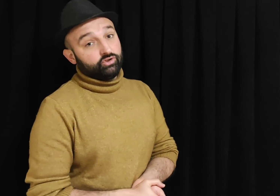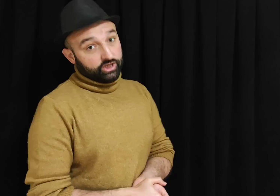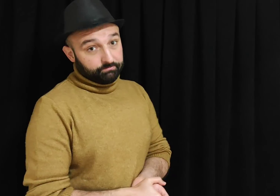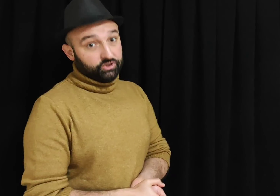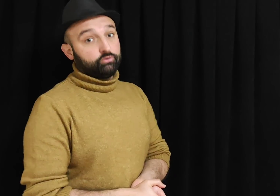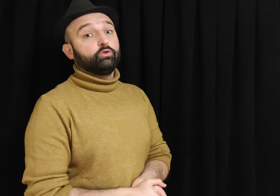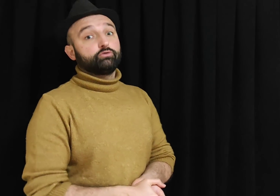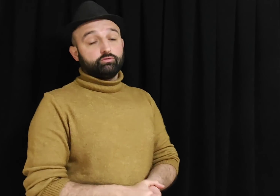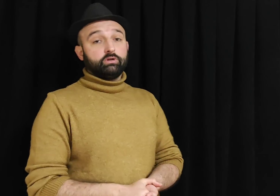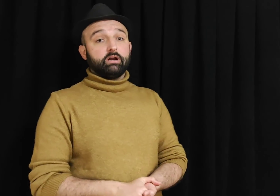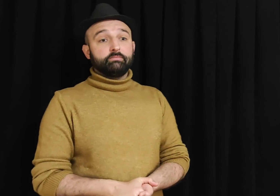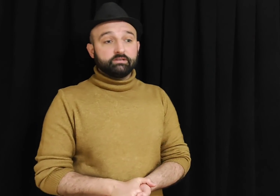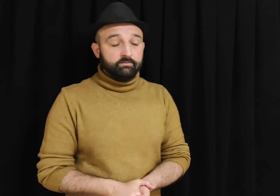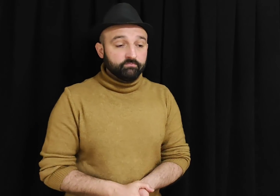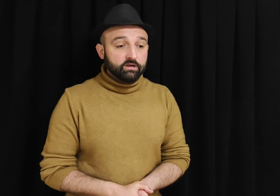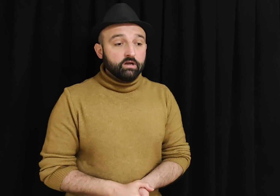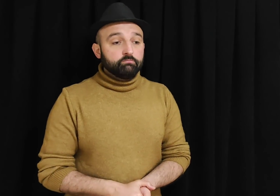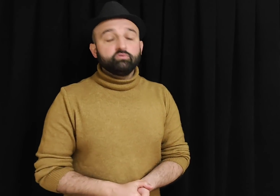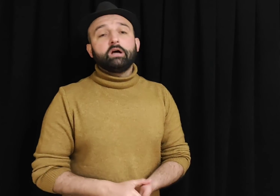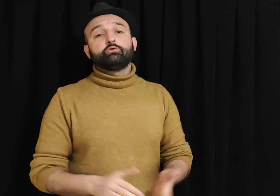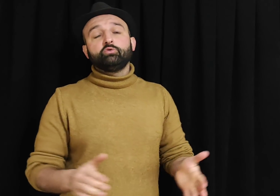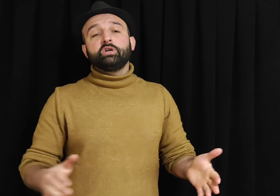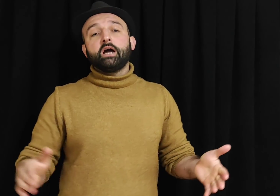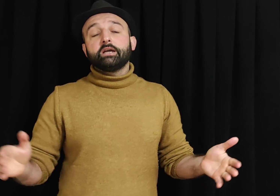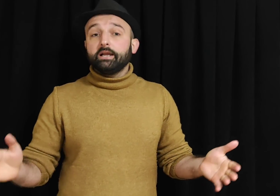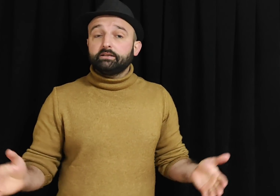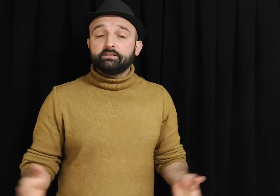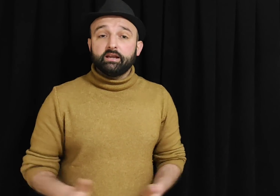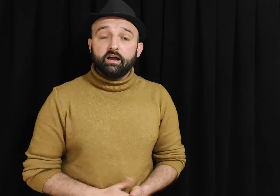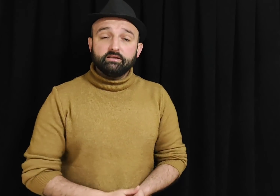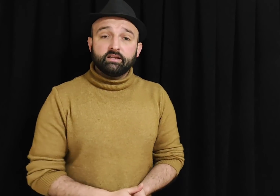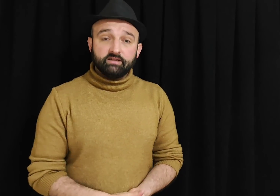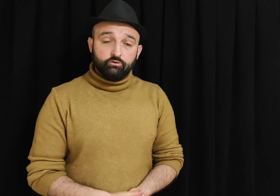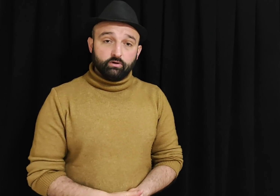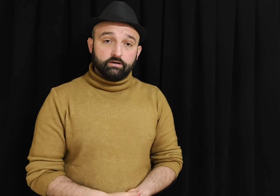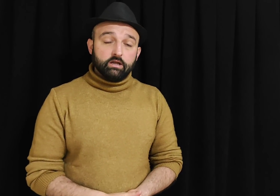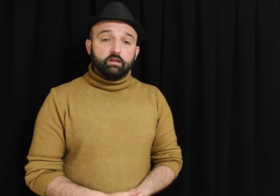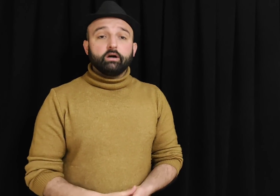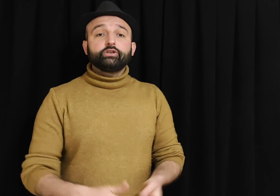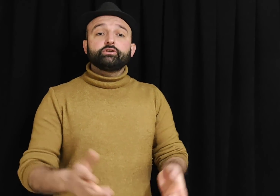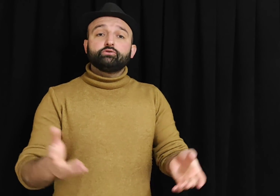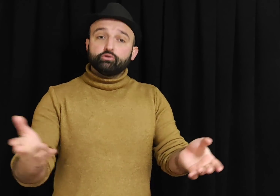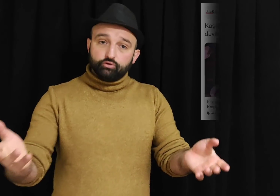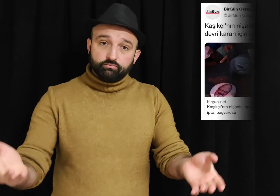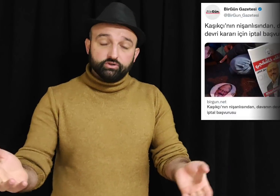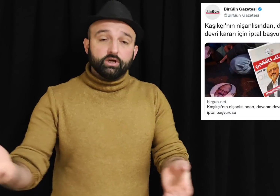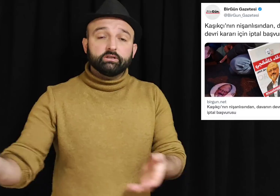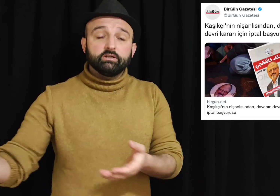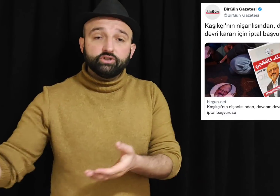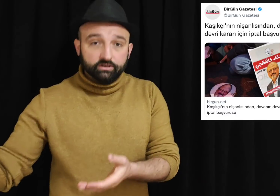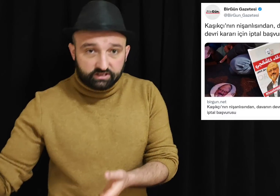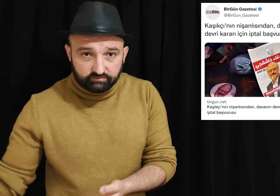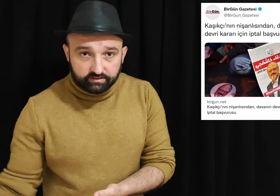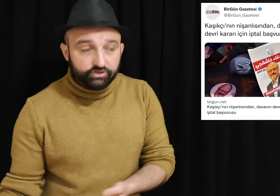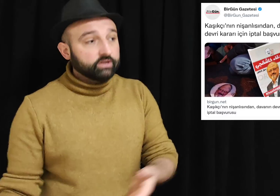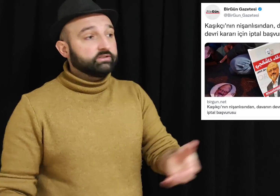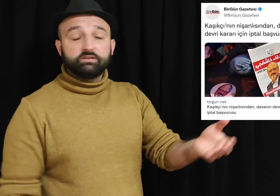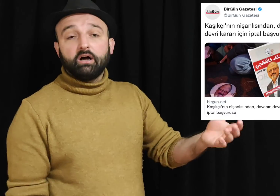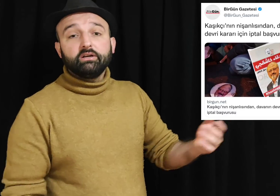çıkmış diyor Suudi Arabistan. Bunlar dünyayı herkese enayi zannediyorlar. Kaşıkçı çocuk mu? Dışarıda nişanlısı var. Nişanlısını alır